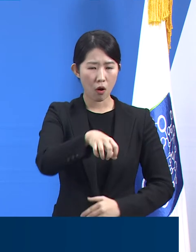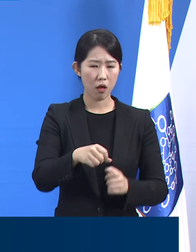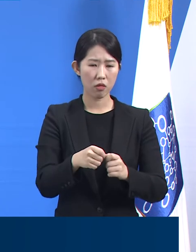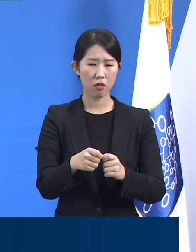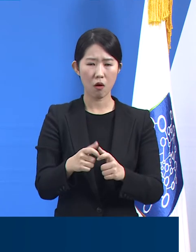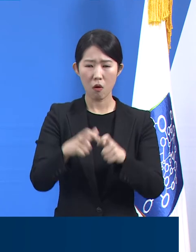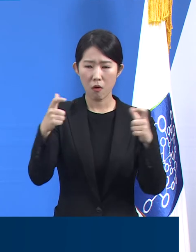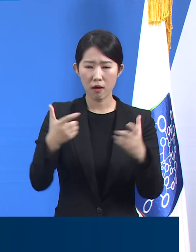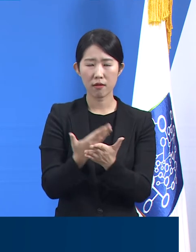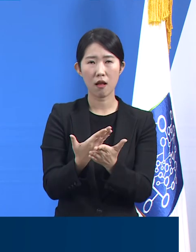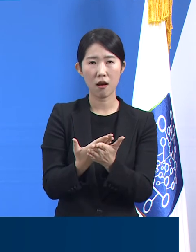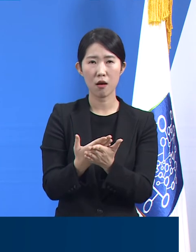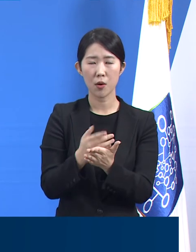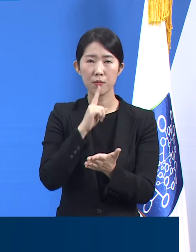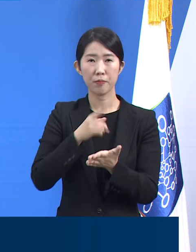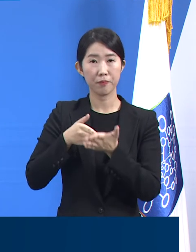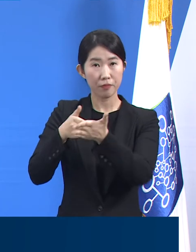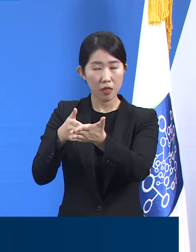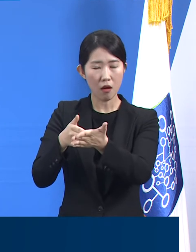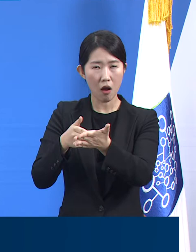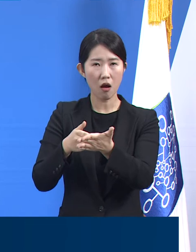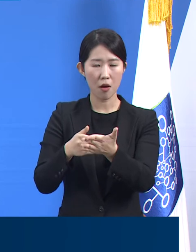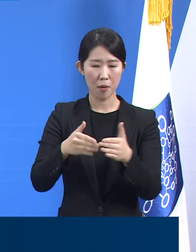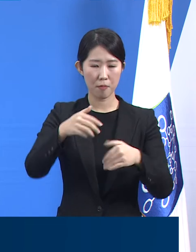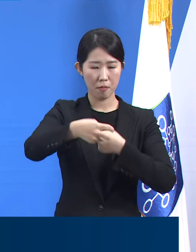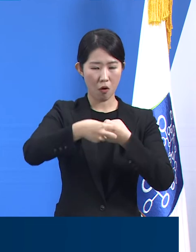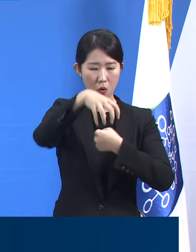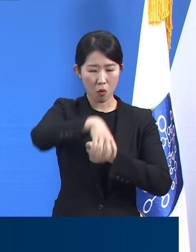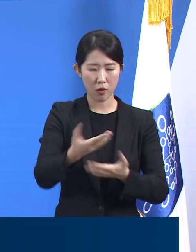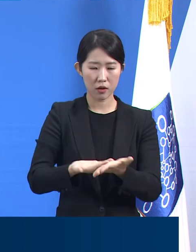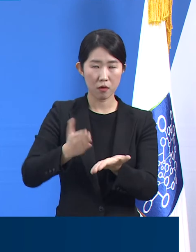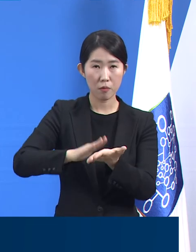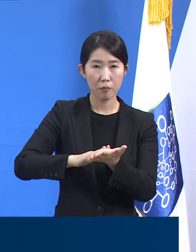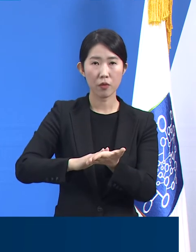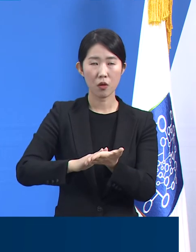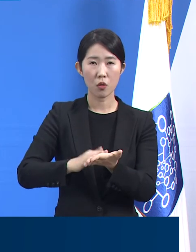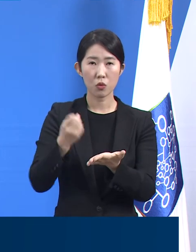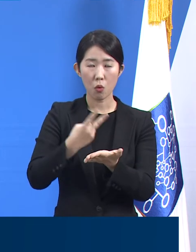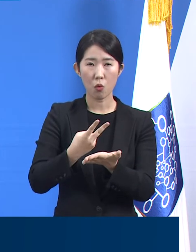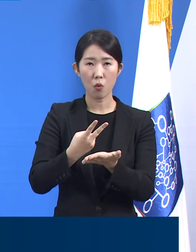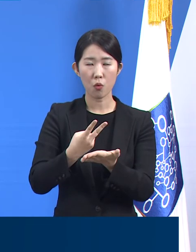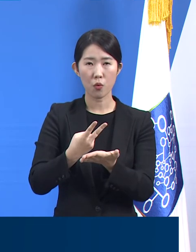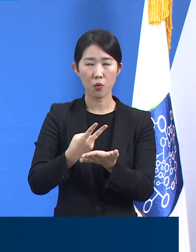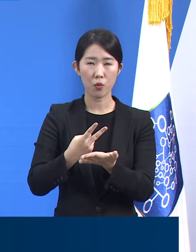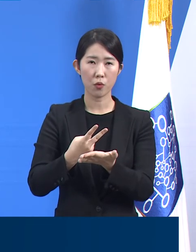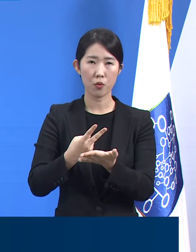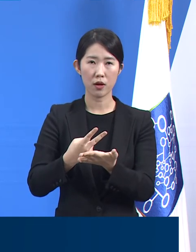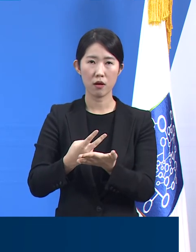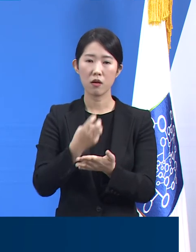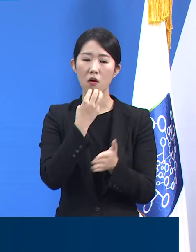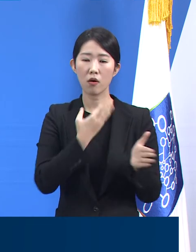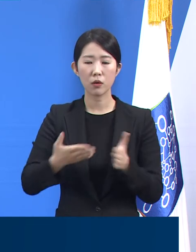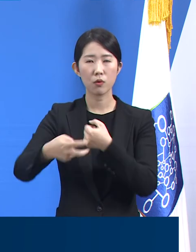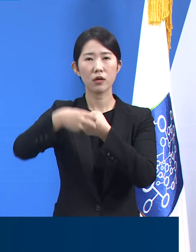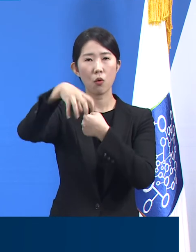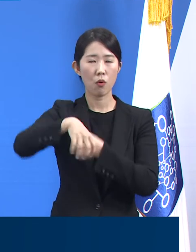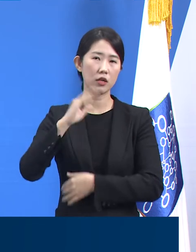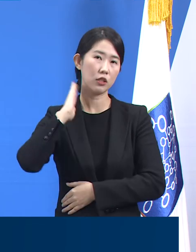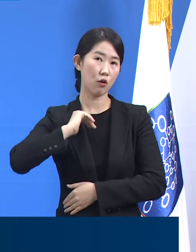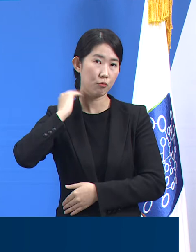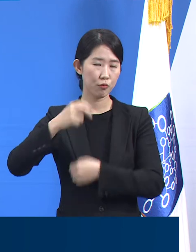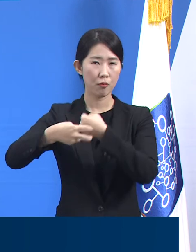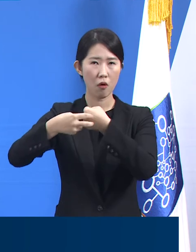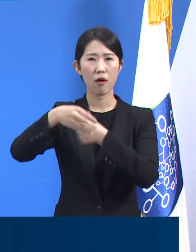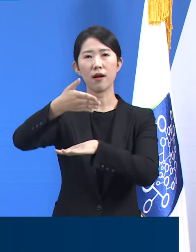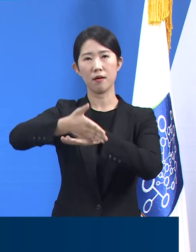병동을 리모델링하여 확진자 진료를 준비해 주신 경기도의료원 이정부병원에도 감사드립니다. 많은